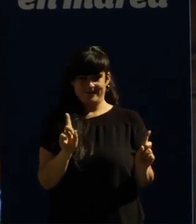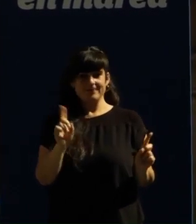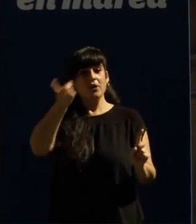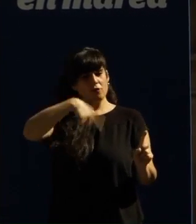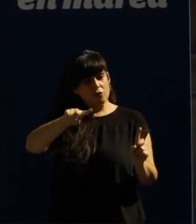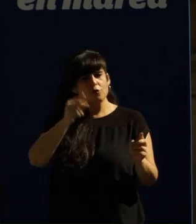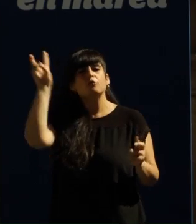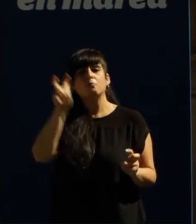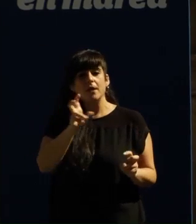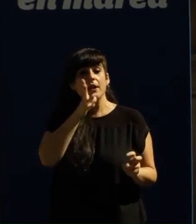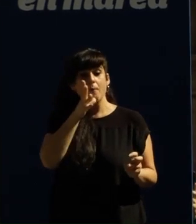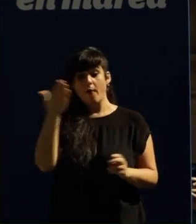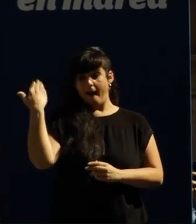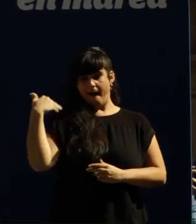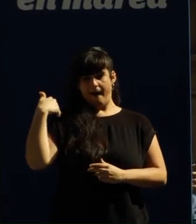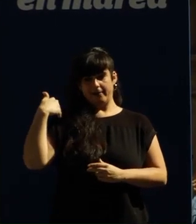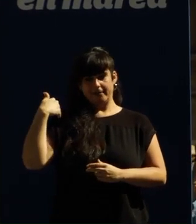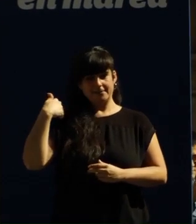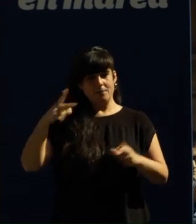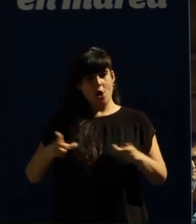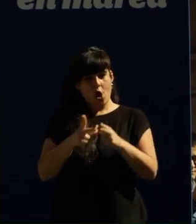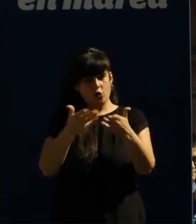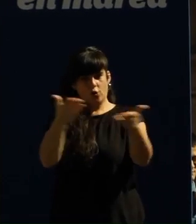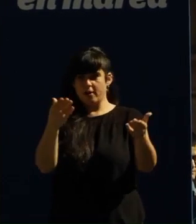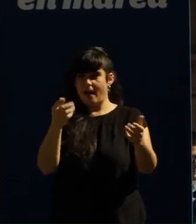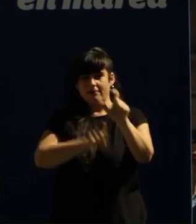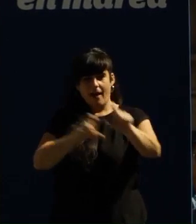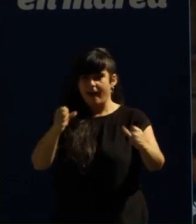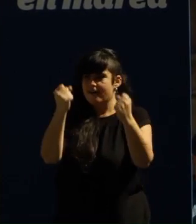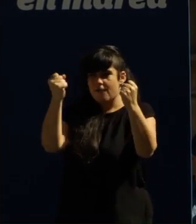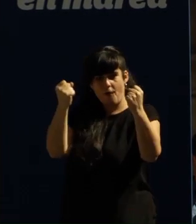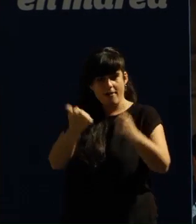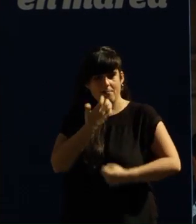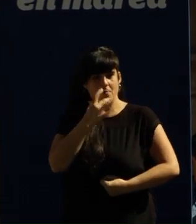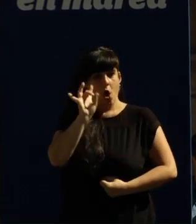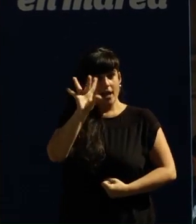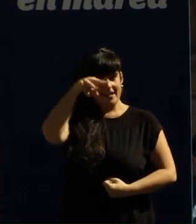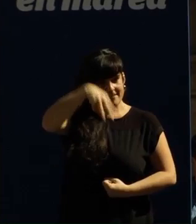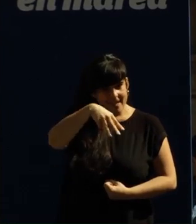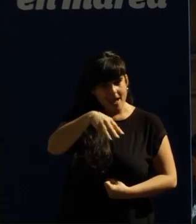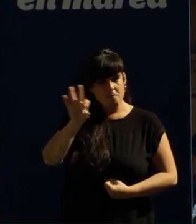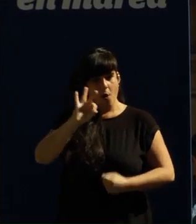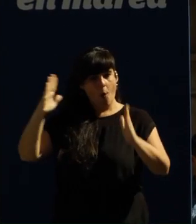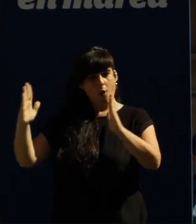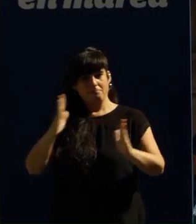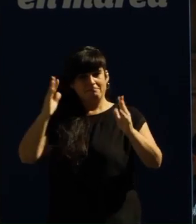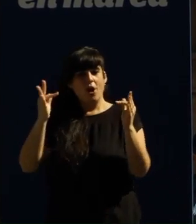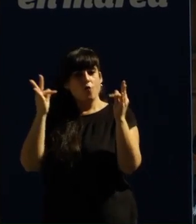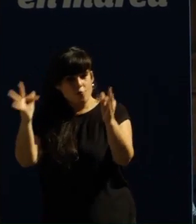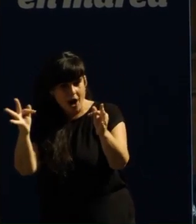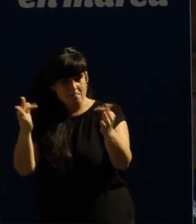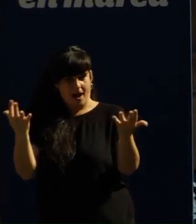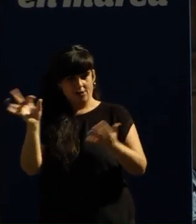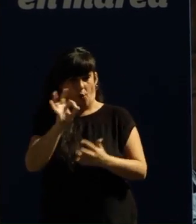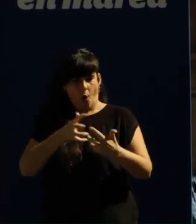dun proceso de acumulación de forzas que se ven dando na sociedade Somos gracias ao 15M, pero tamén o nunca máis as marchas da dignidade ou non a